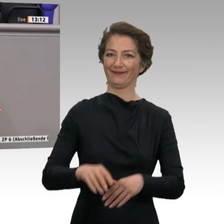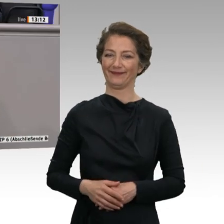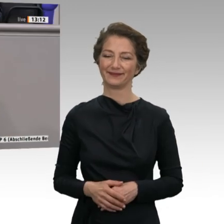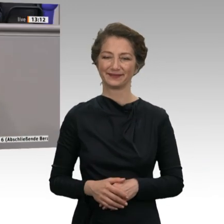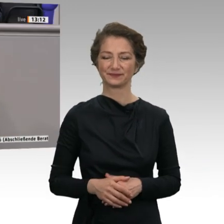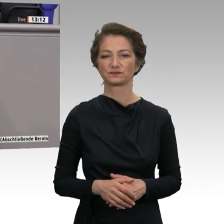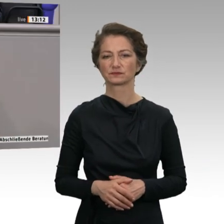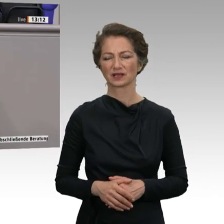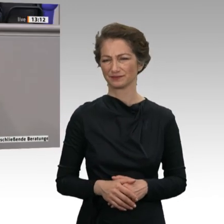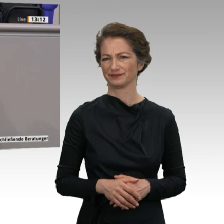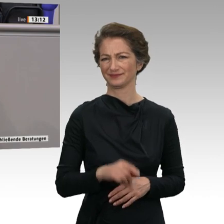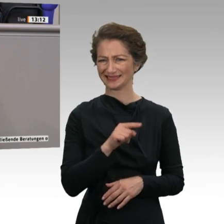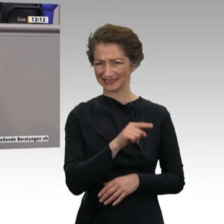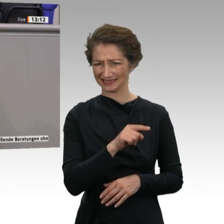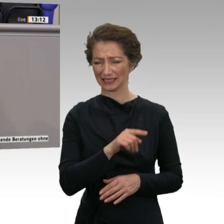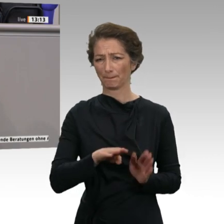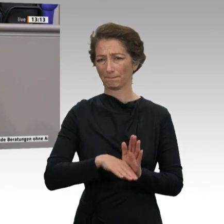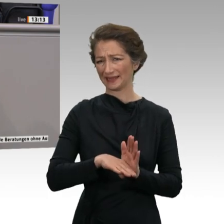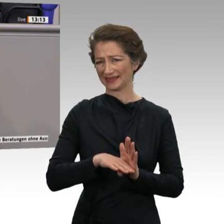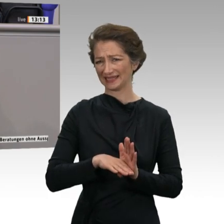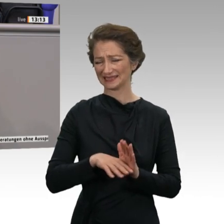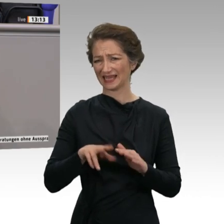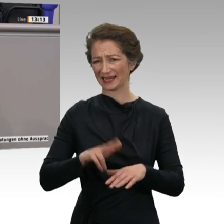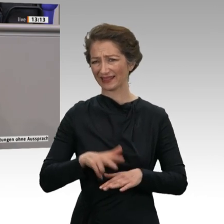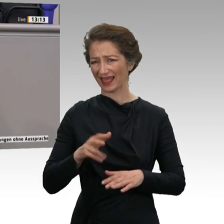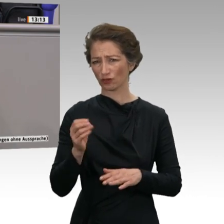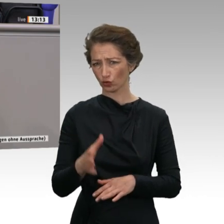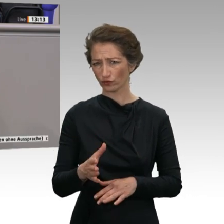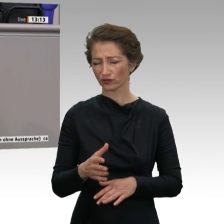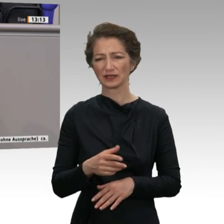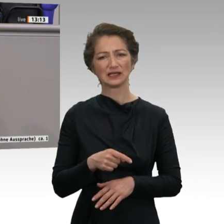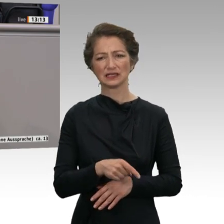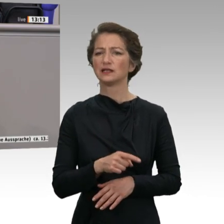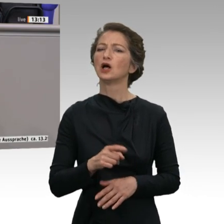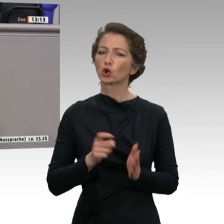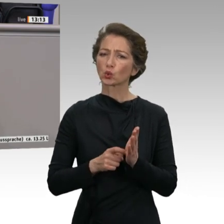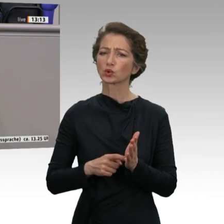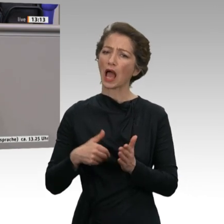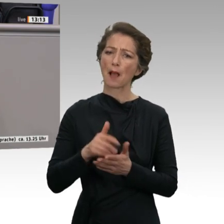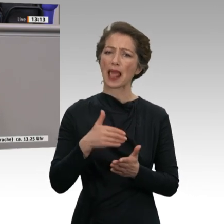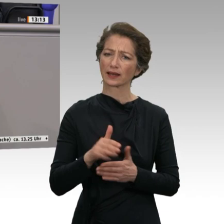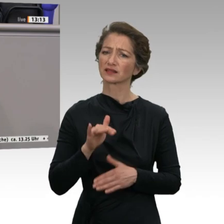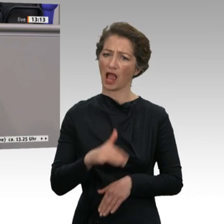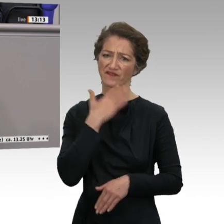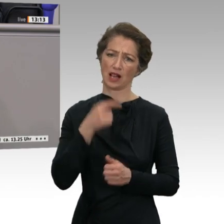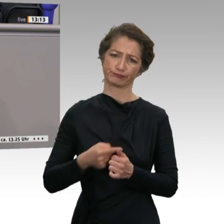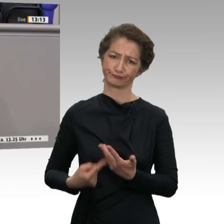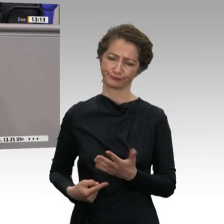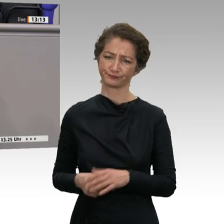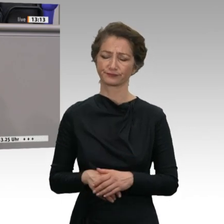Entwurf einer Mindestrente aus einer ganzen Reihe von Gründen abzulehnen. Ein Vergleich mit dem Grundrentenrezept der